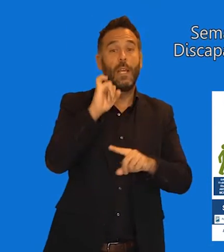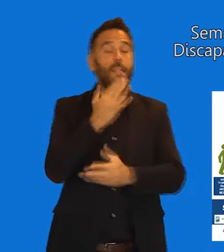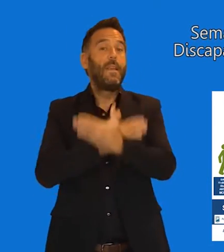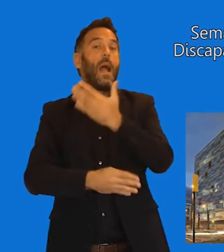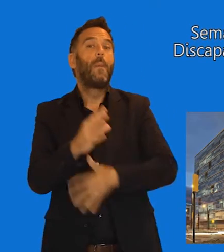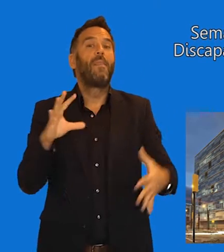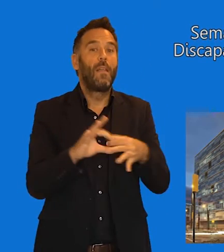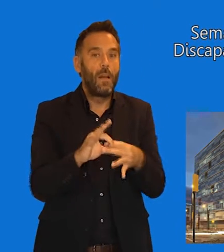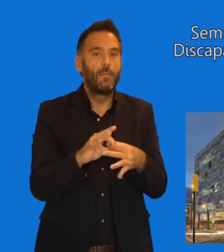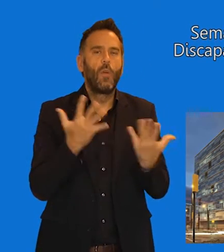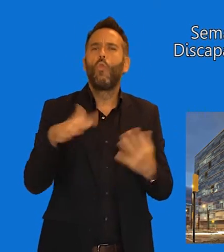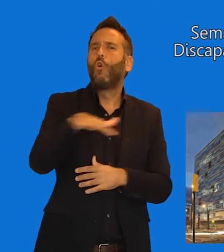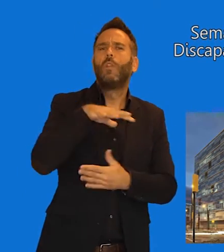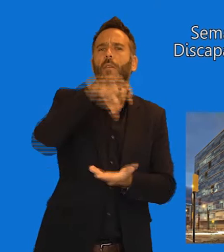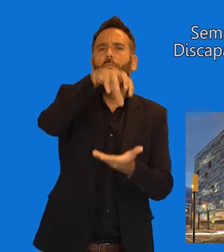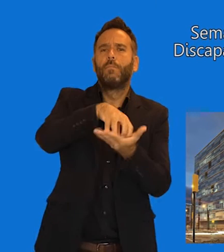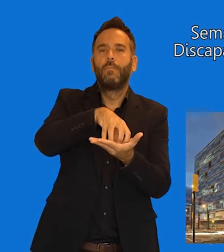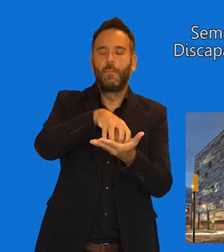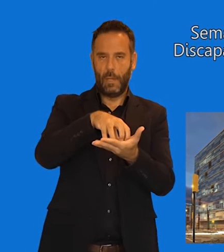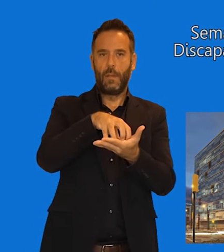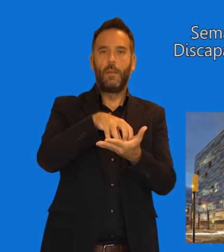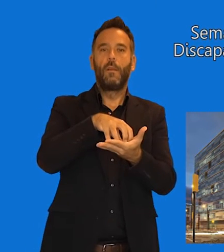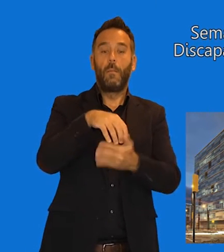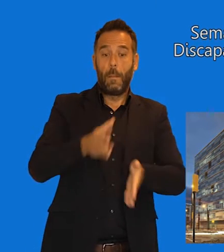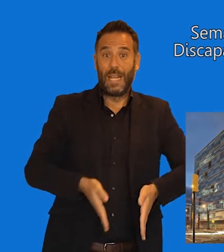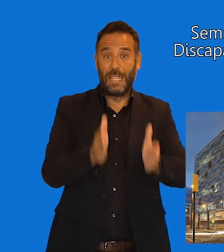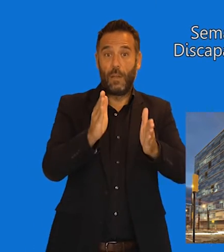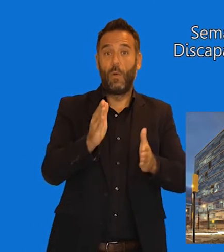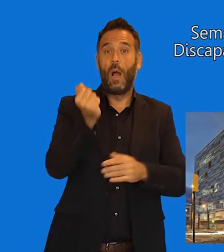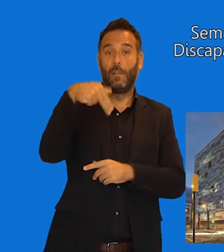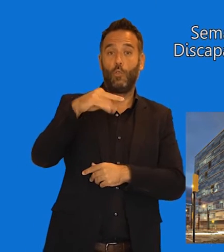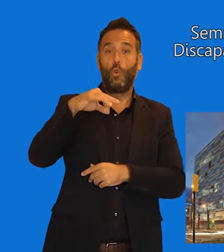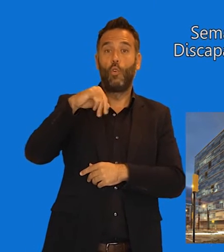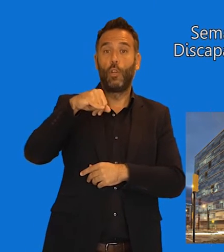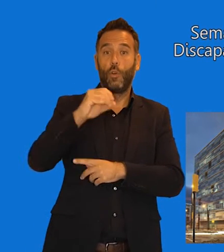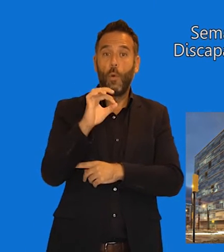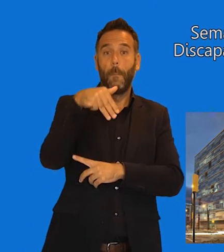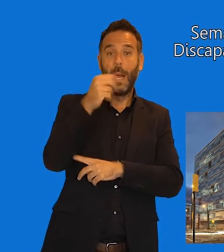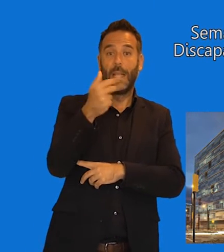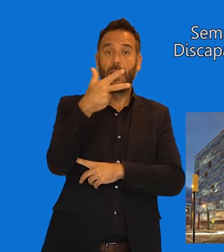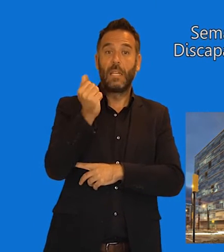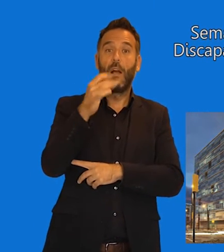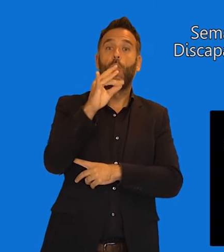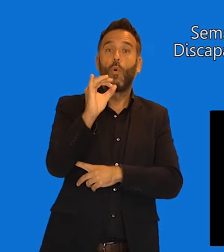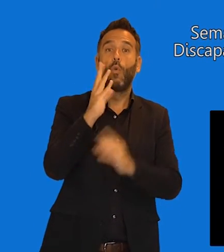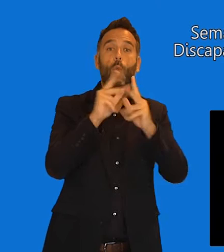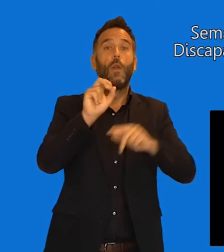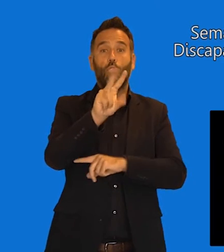será las Jornadas Sexualidad en la Discapacidad. El lugar de celebración es el